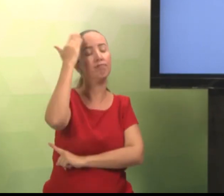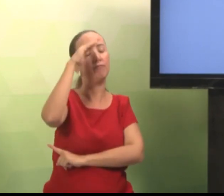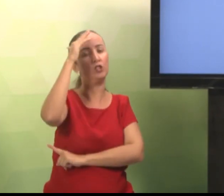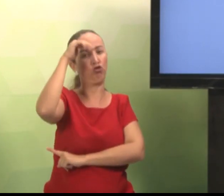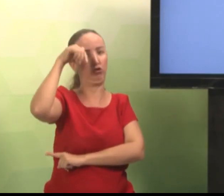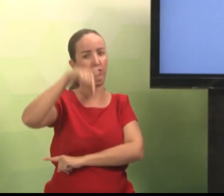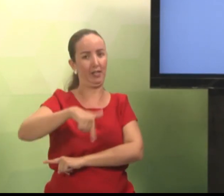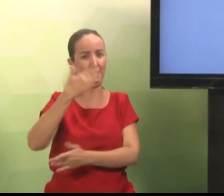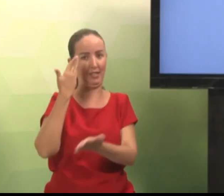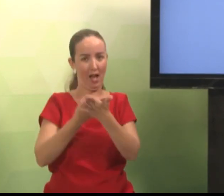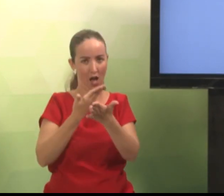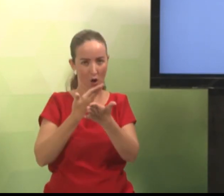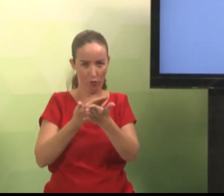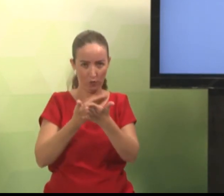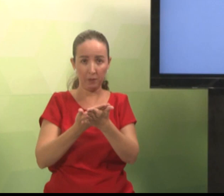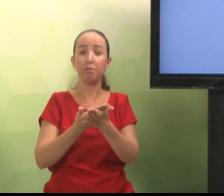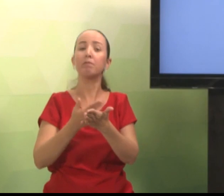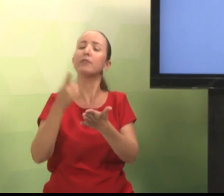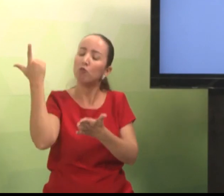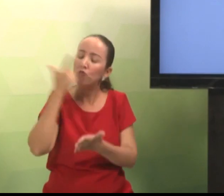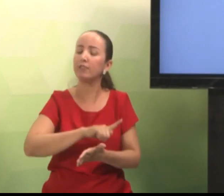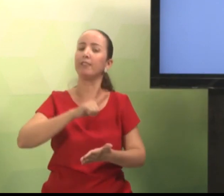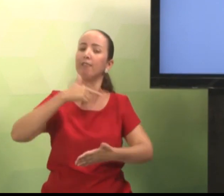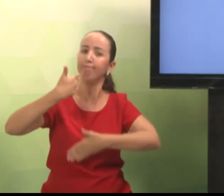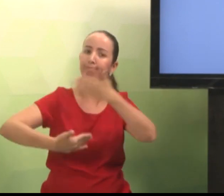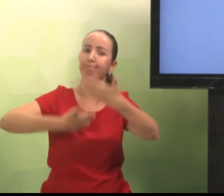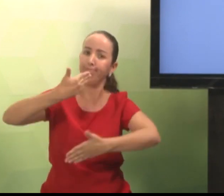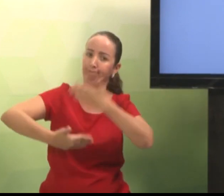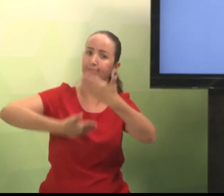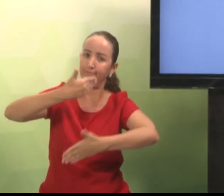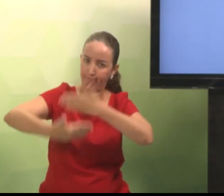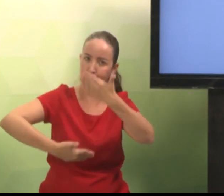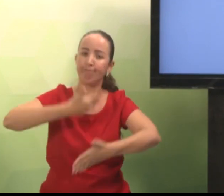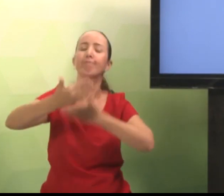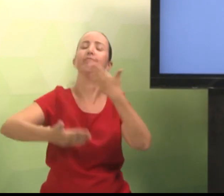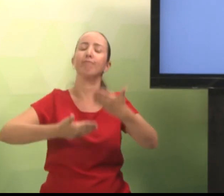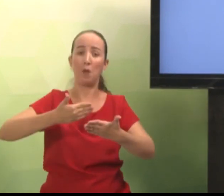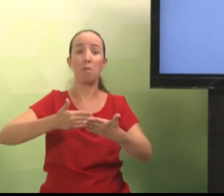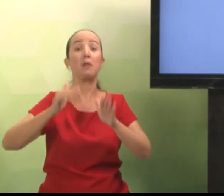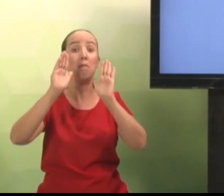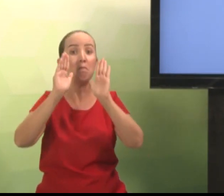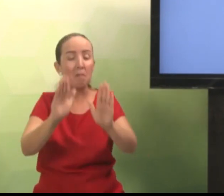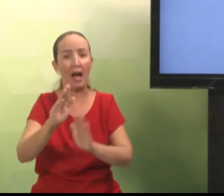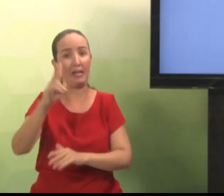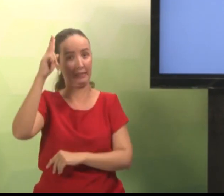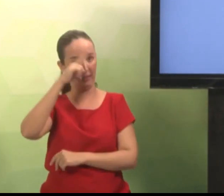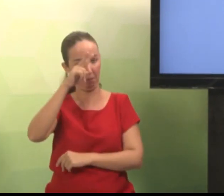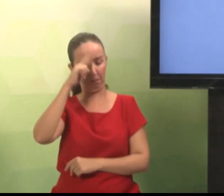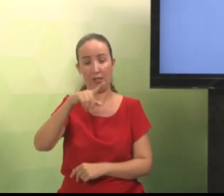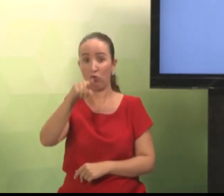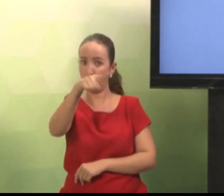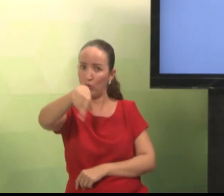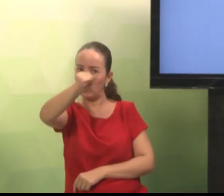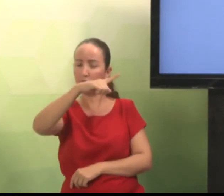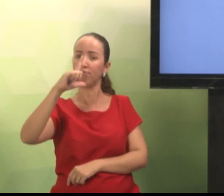vocês tenham compreendido essa aula e que consigam desenvolver esse trabalho. Mas, lembrem-se que